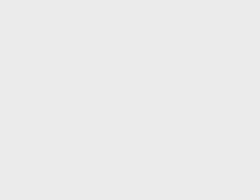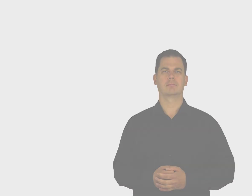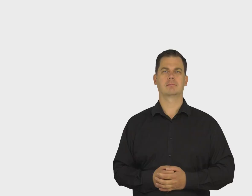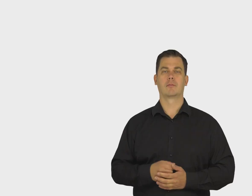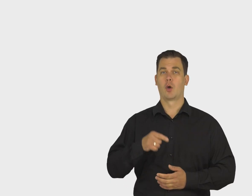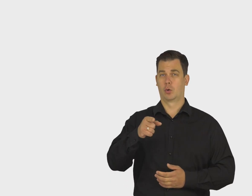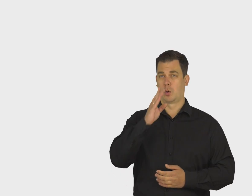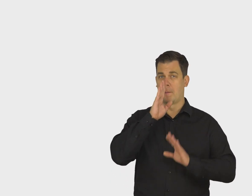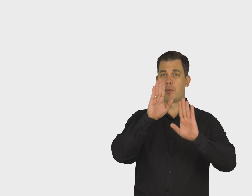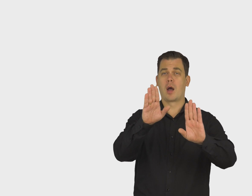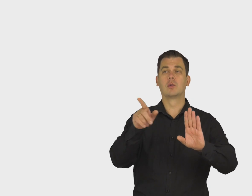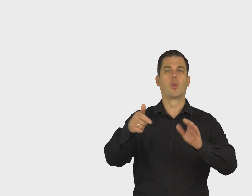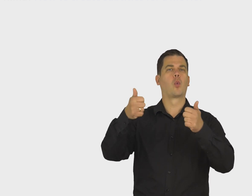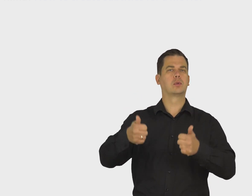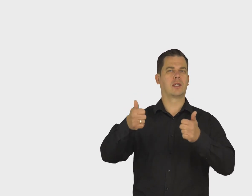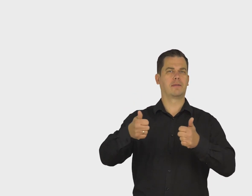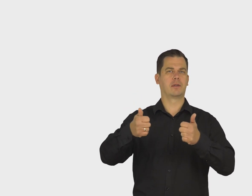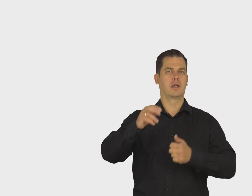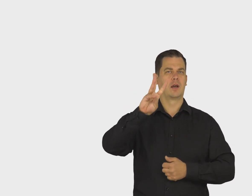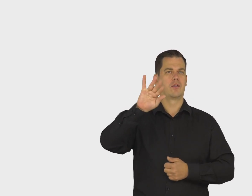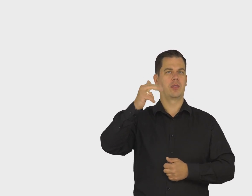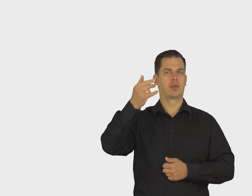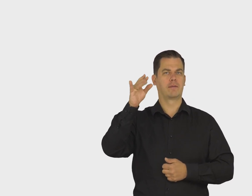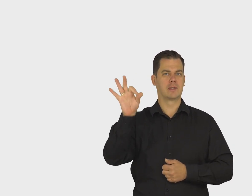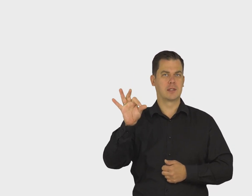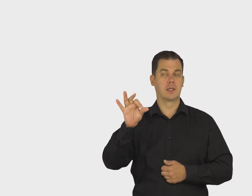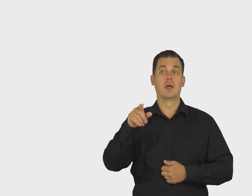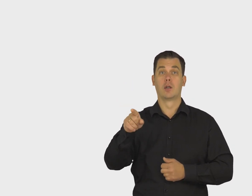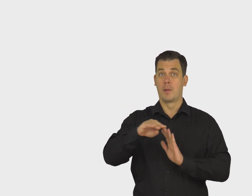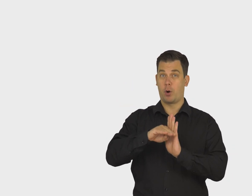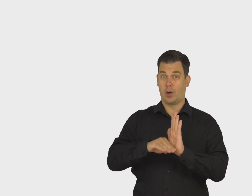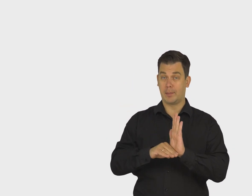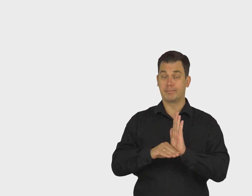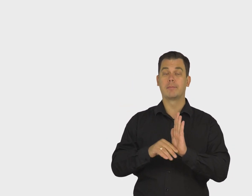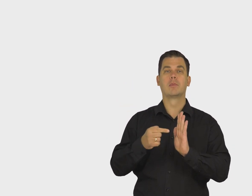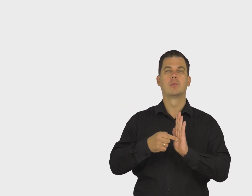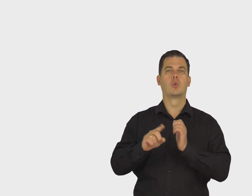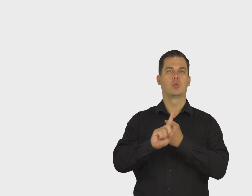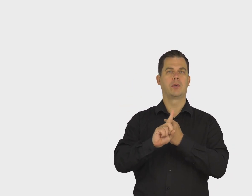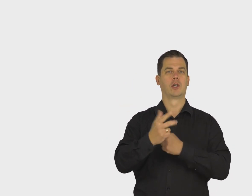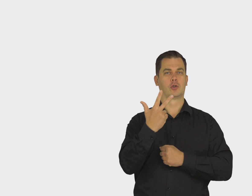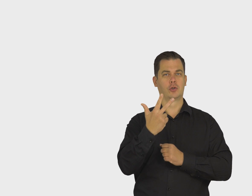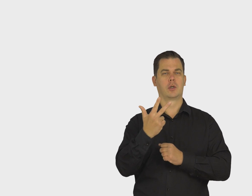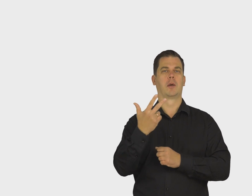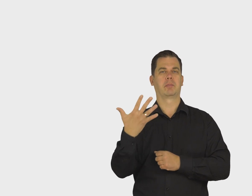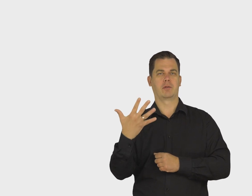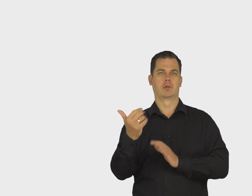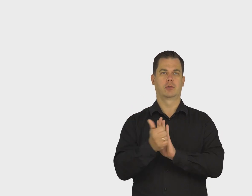Poniżej pokazujemy ustawienia w systemie Windows dla programów w wersji 3.5.16. Jest